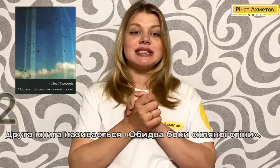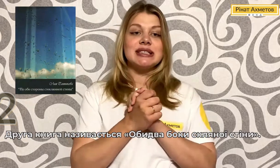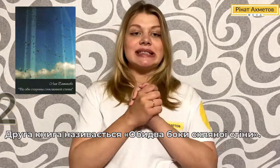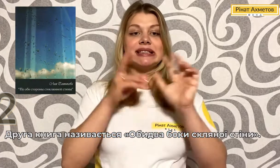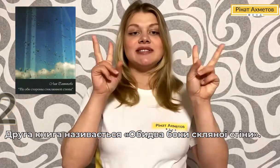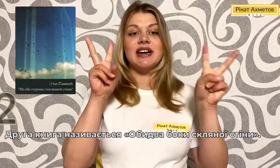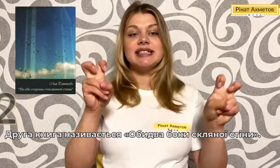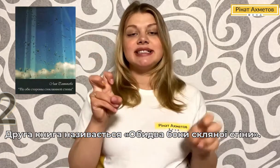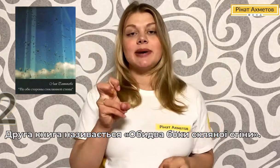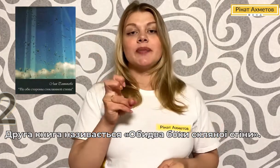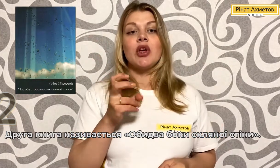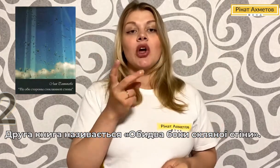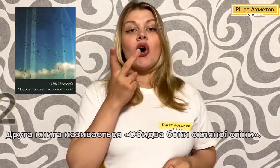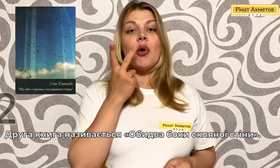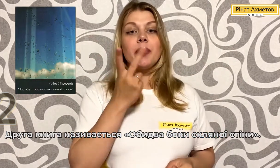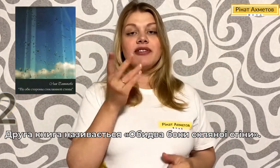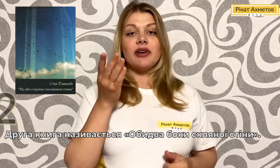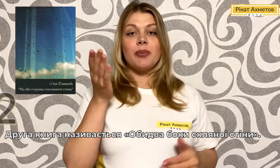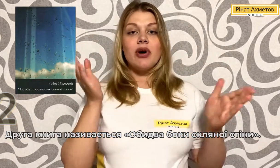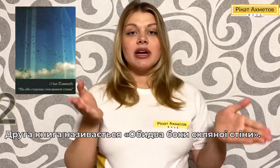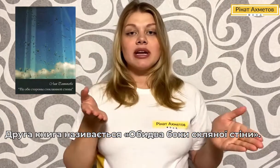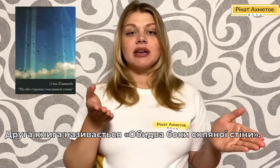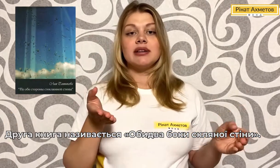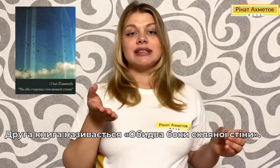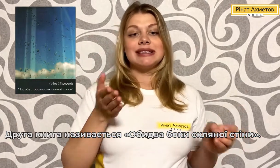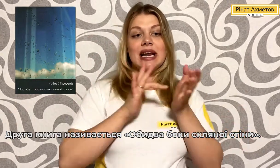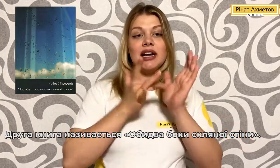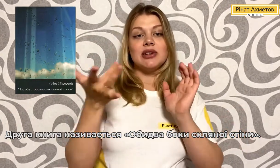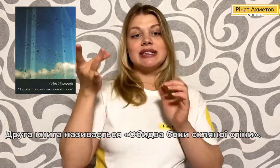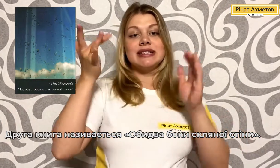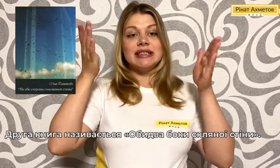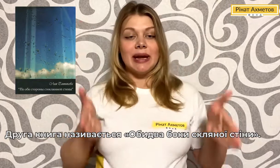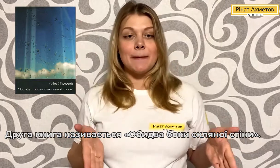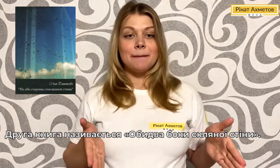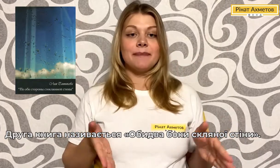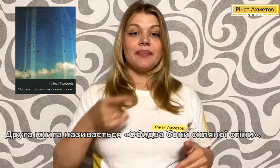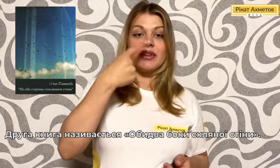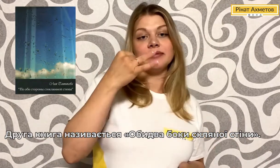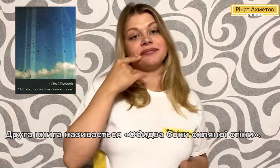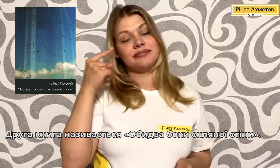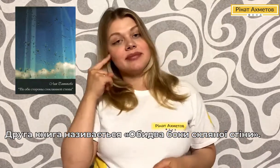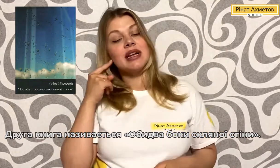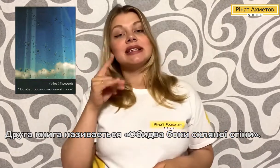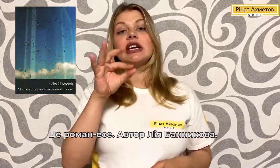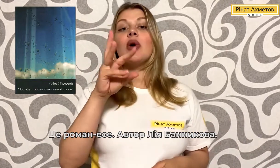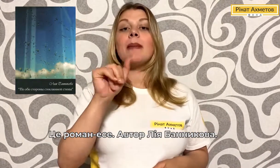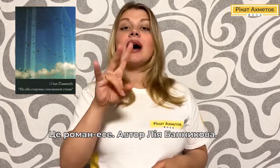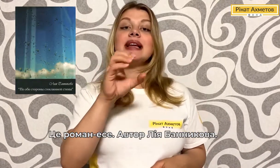називається «Обидва боки скляної стіни». Це роман